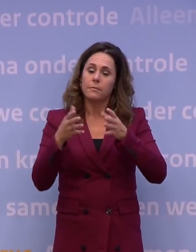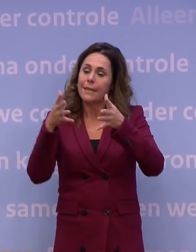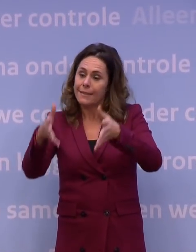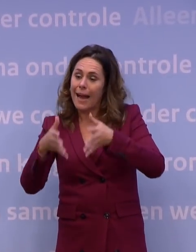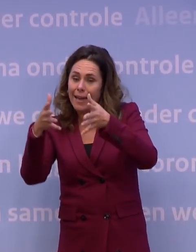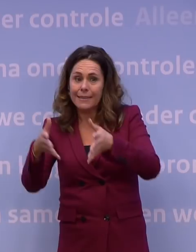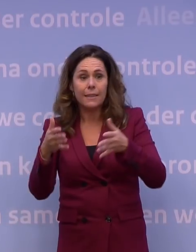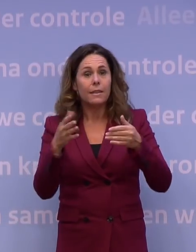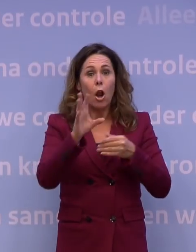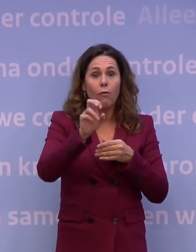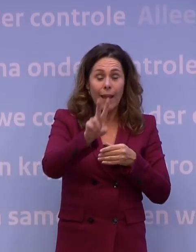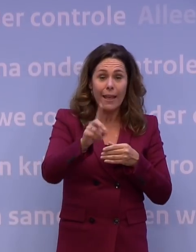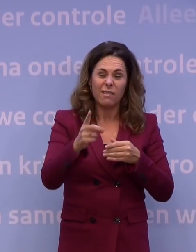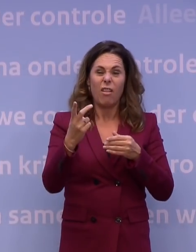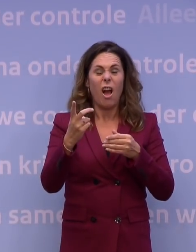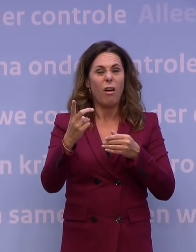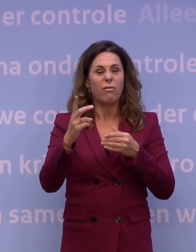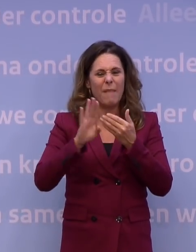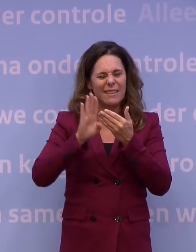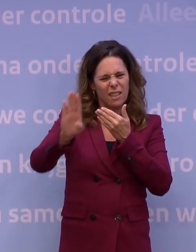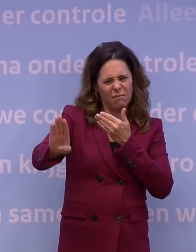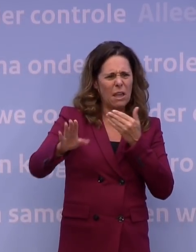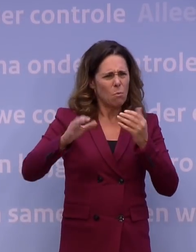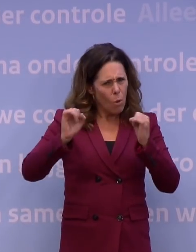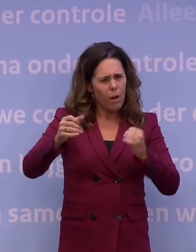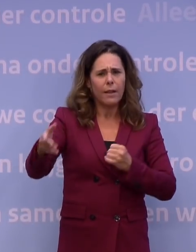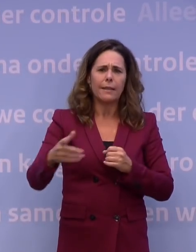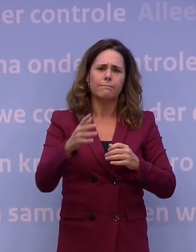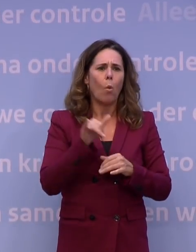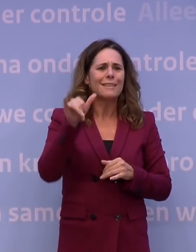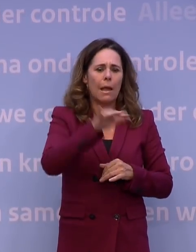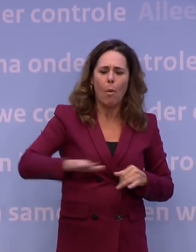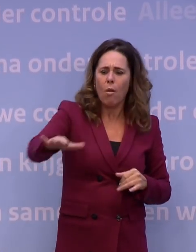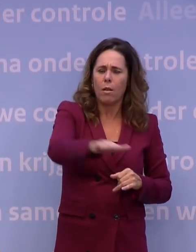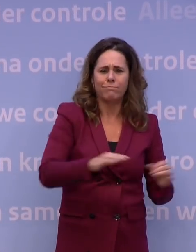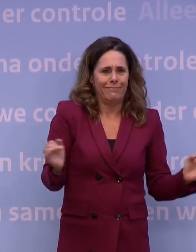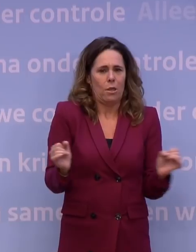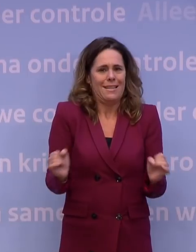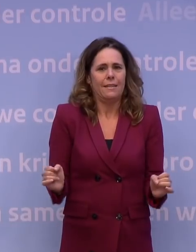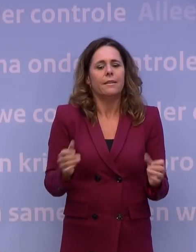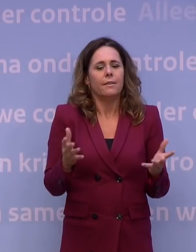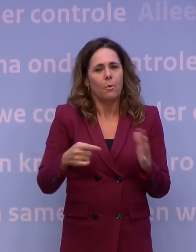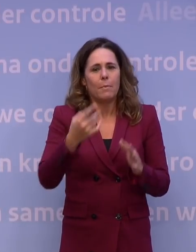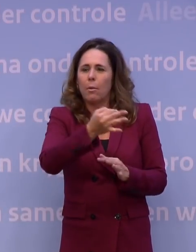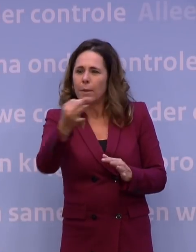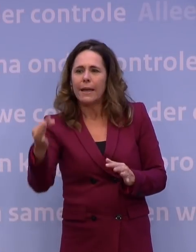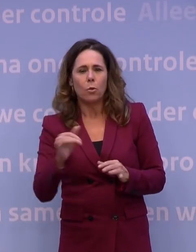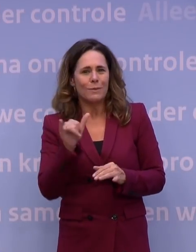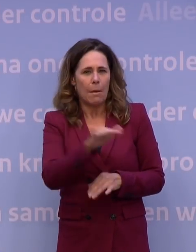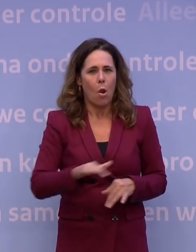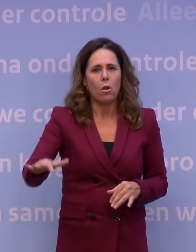anderhalve meter moeilijk kunt handhaven en we hebben hem op Schiphol, waar dat ook niet kan. En dat is ook steeds meer plekken op Schiphol.